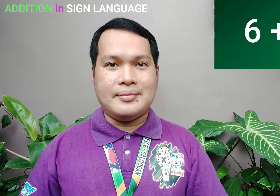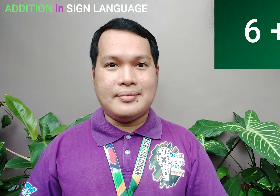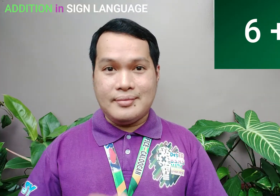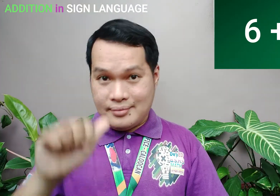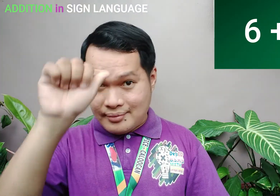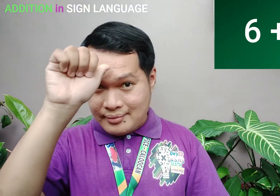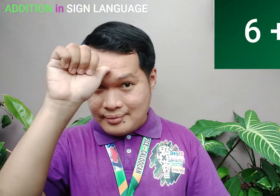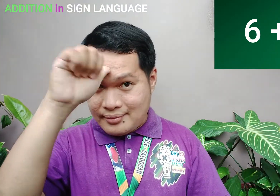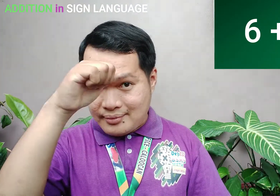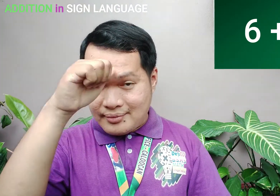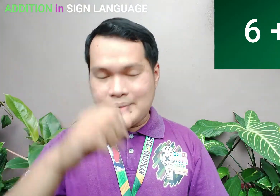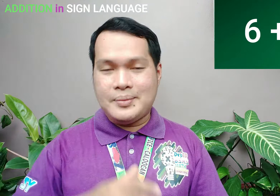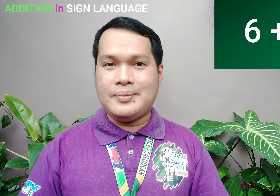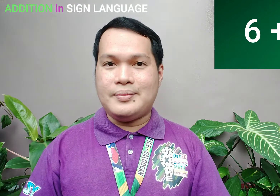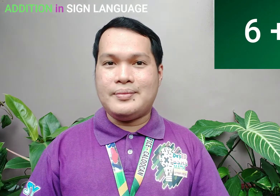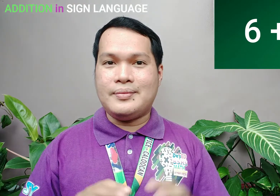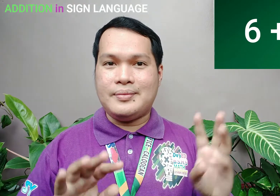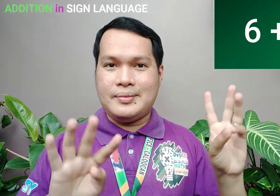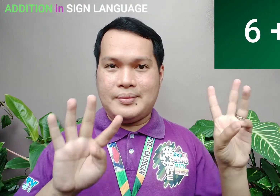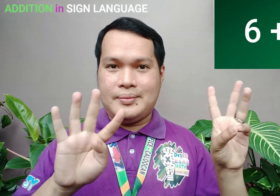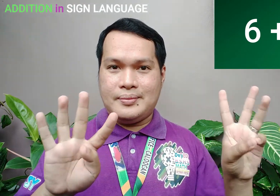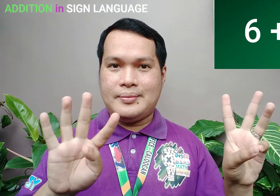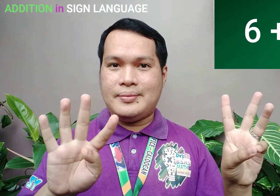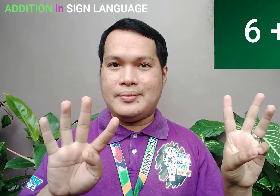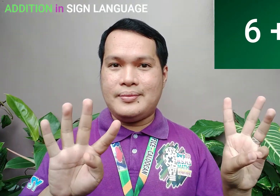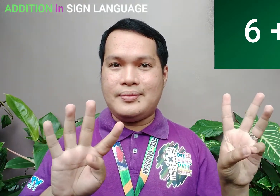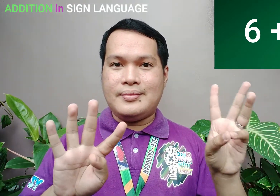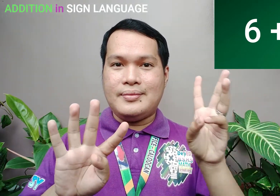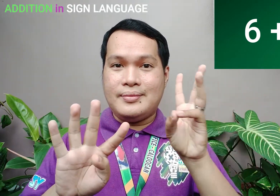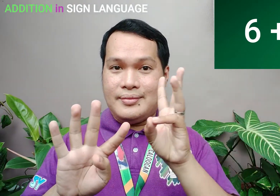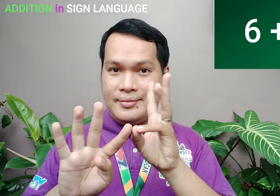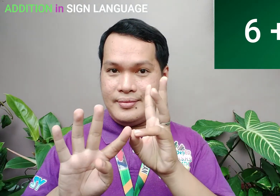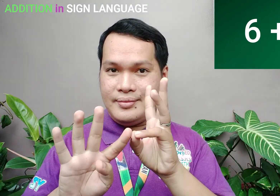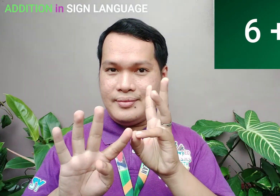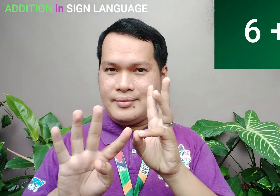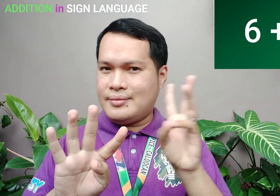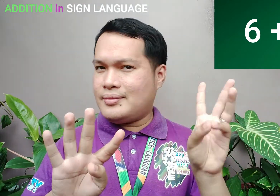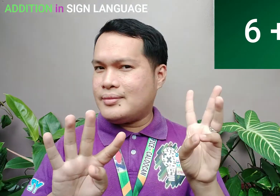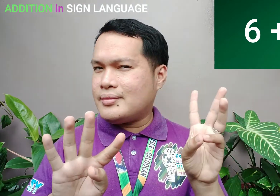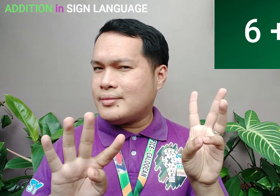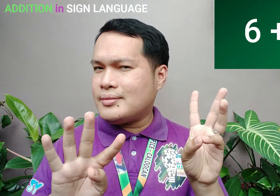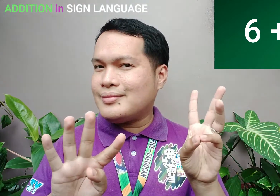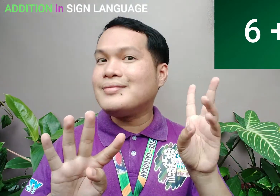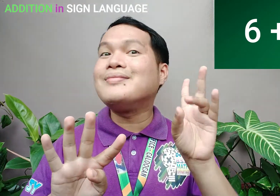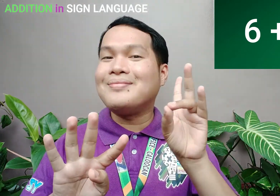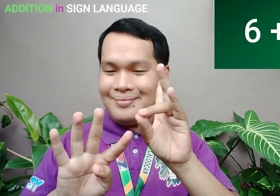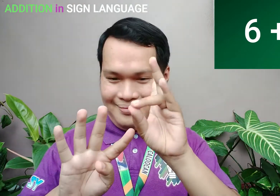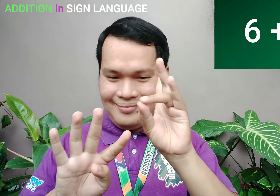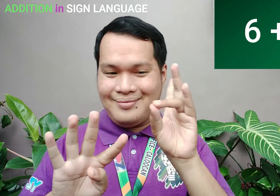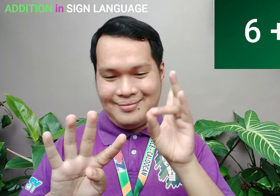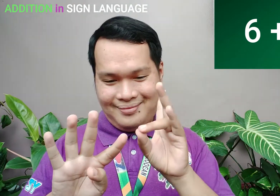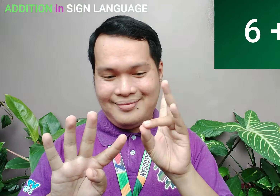Natandaan nyo ba? 6 Anong kasunod? 7